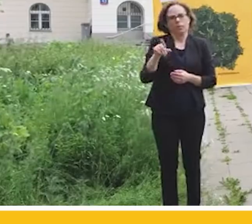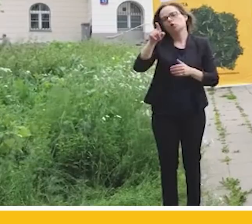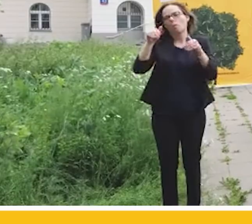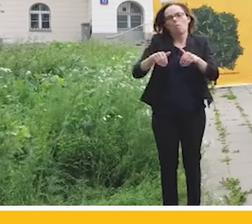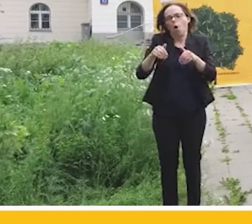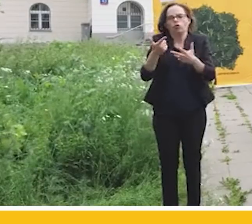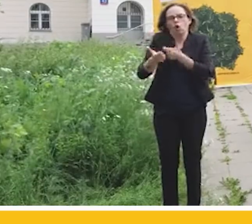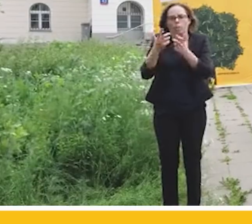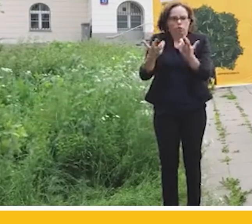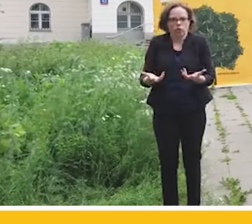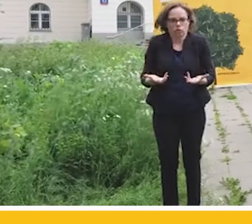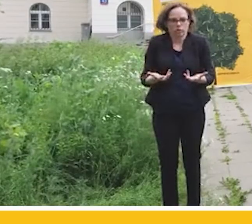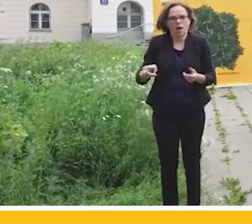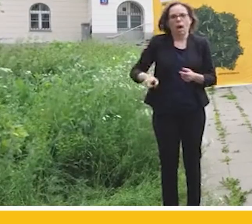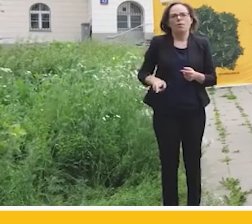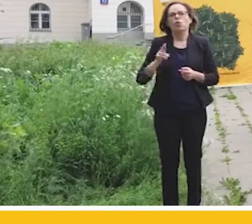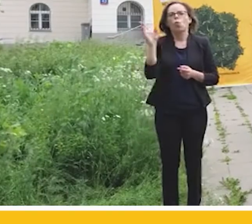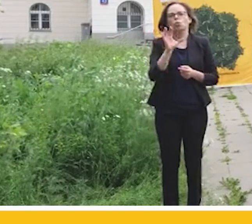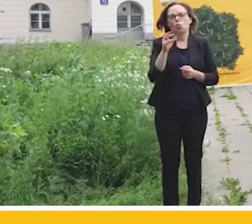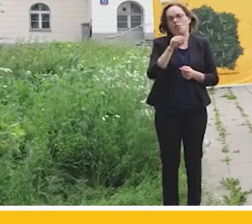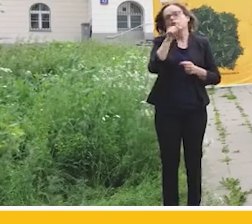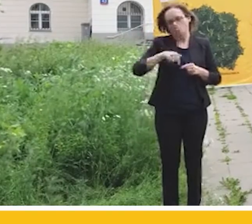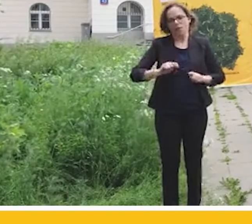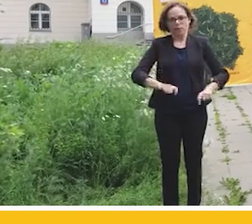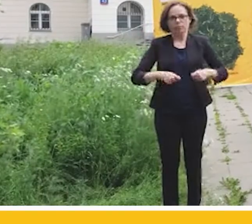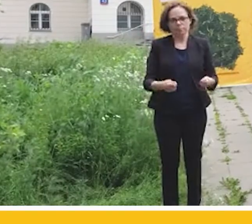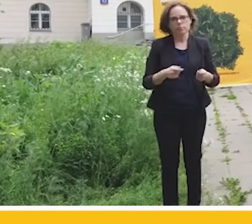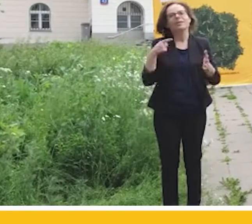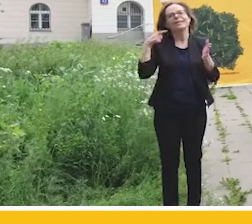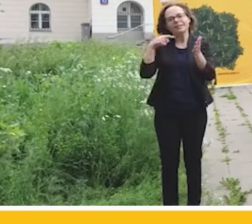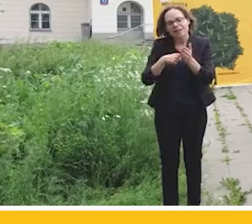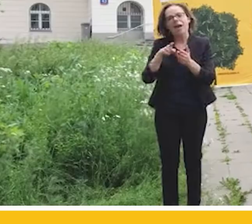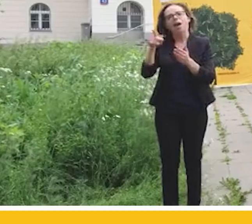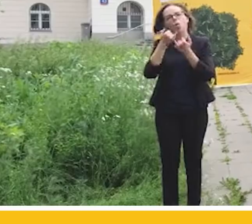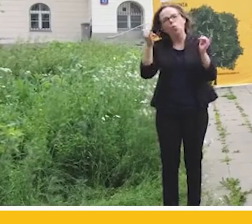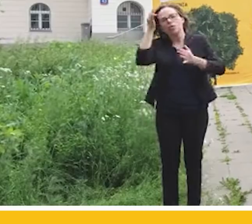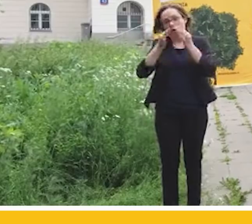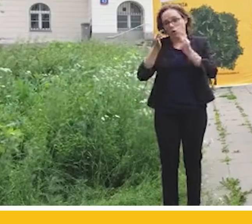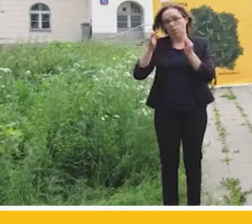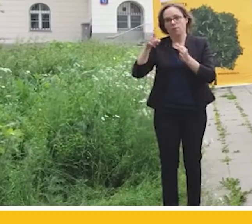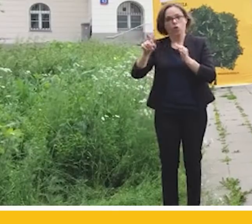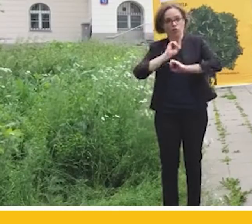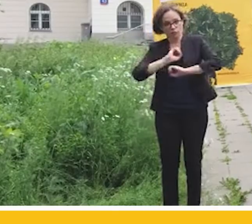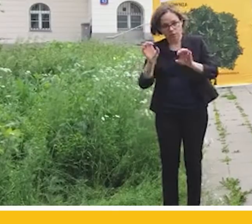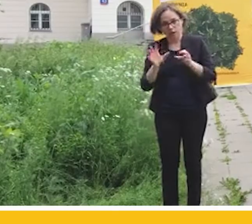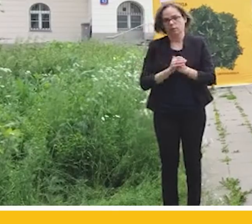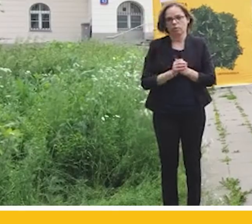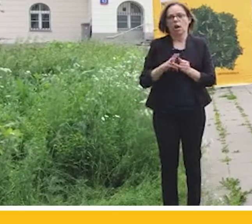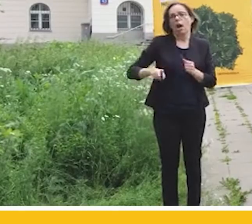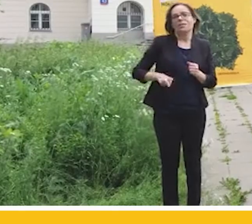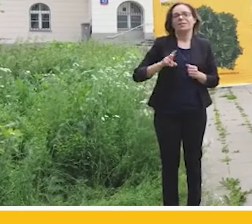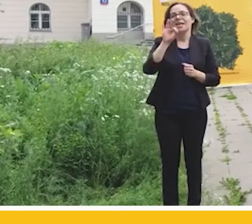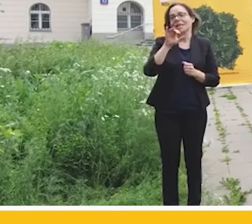jak chcą. Minister Szumowski powinien podać się do dymisji, po to, żeby zostały wyjaśnione wątpliwości wokół niego. Minister Sasin dawno powinien